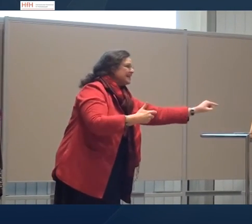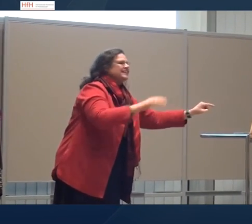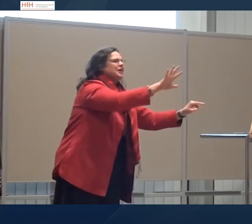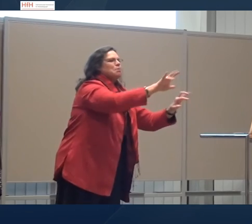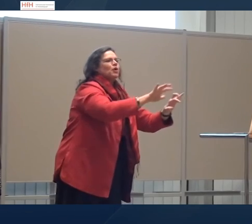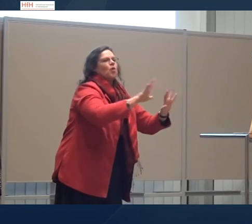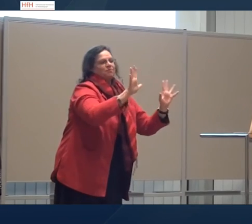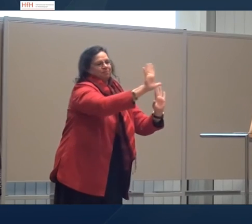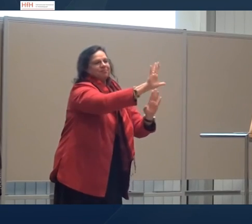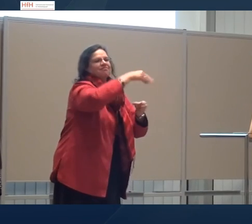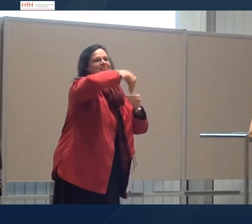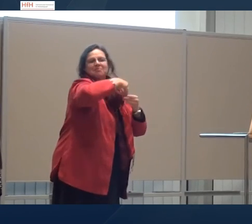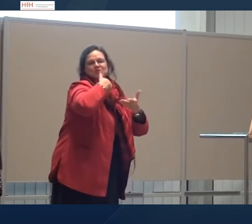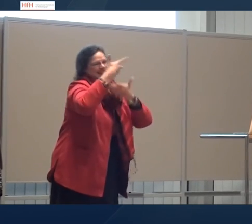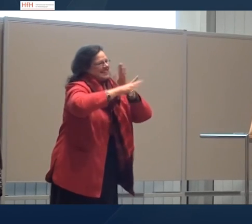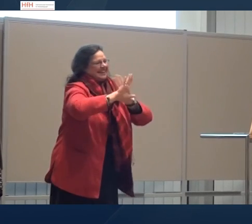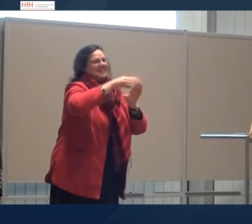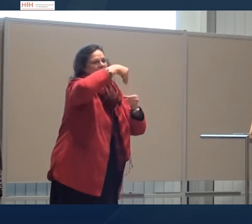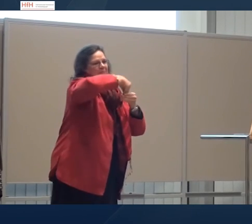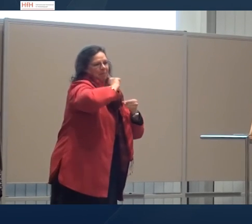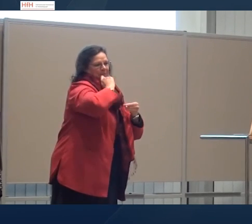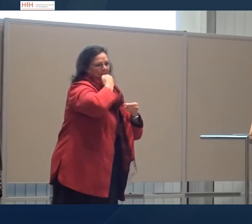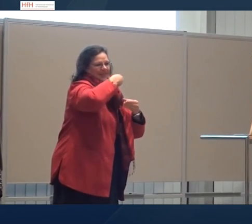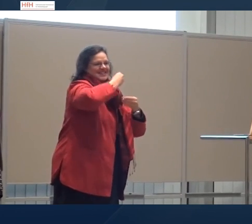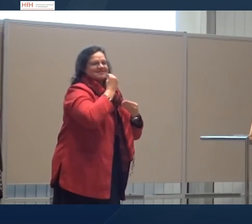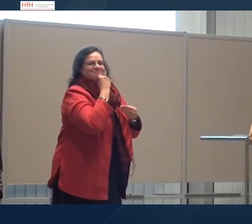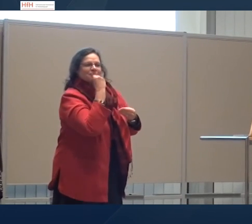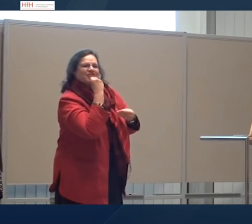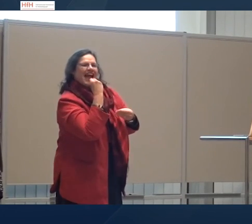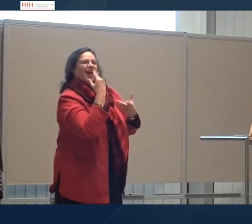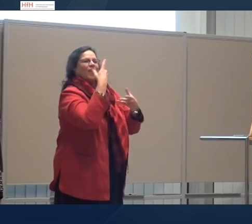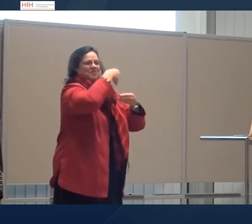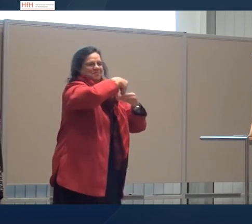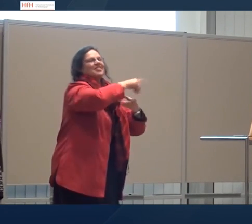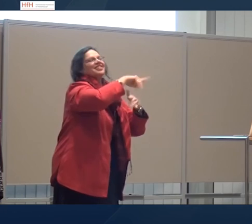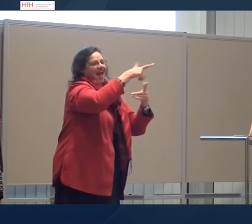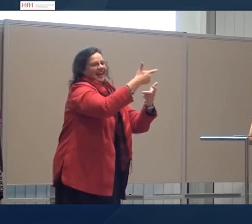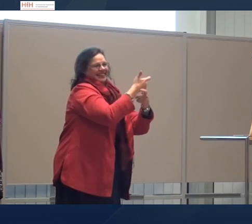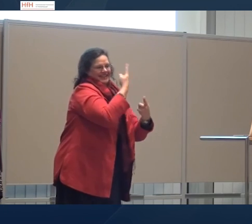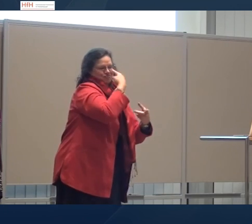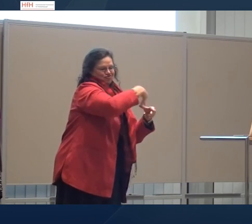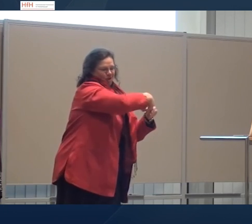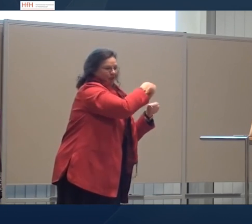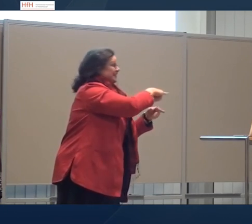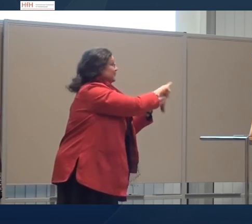euch am LCC. Über den Inhalt der Tasche verrate ich an dieser Stelle nicht. Es ist aber auch was